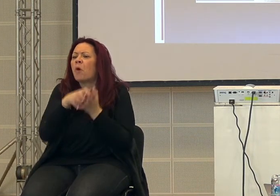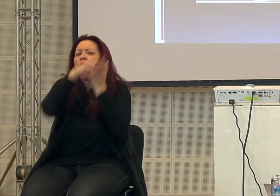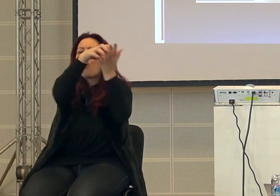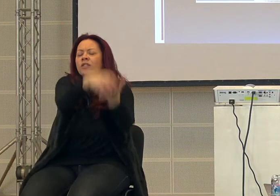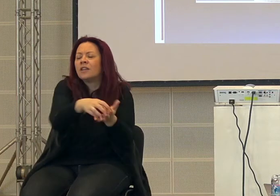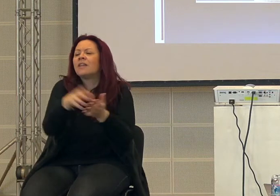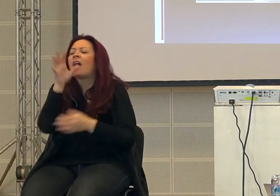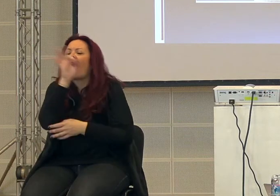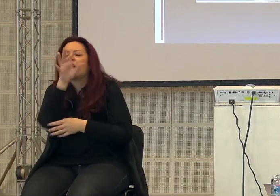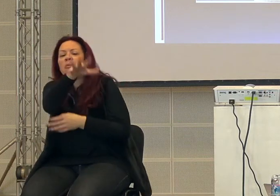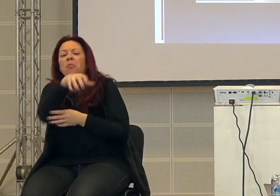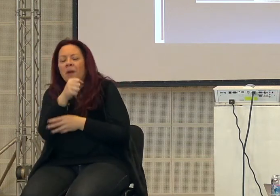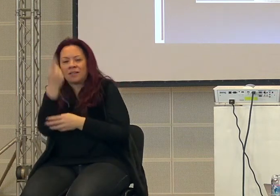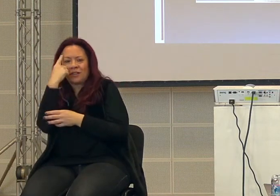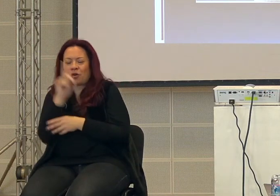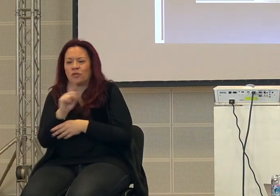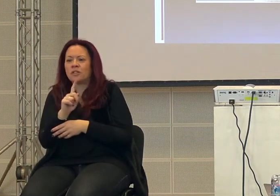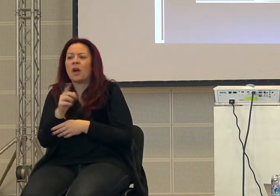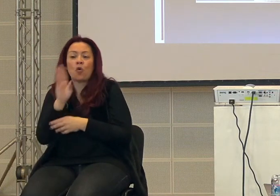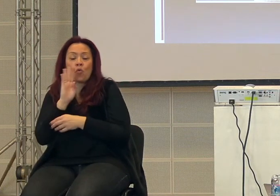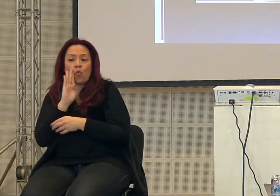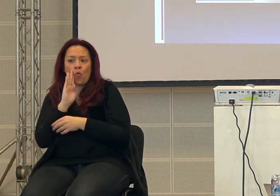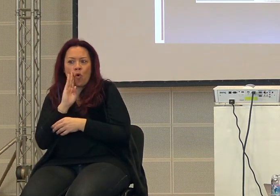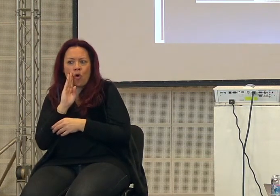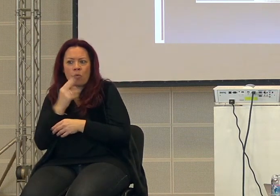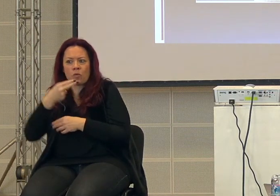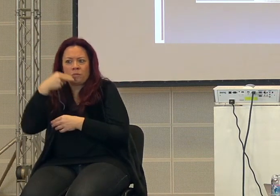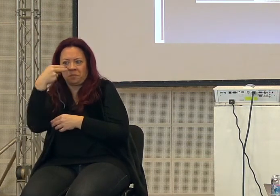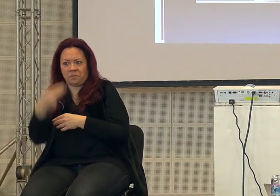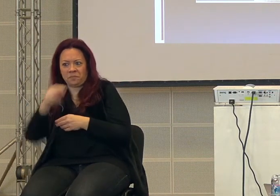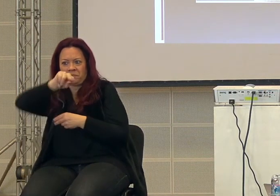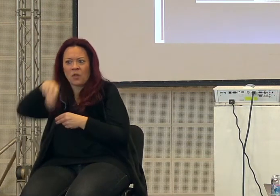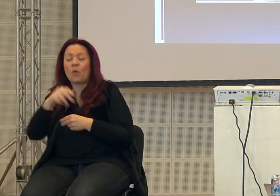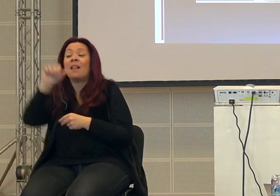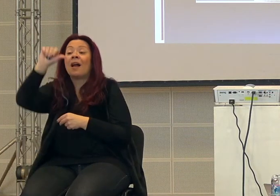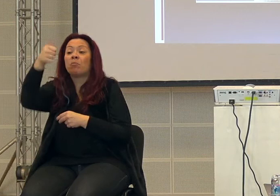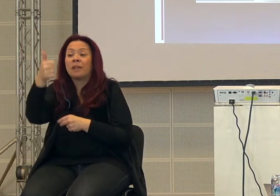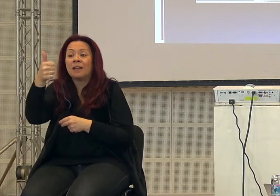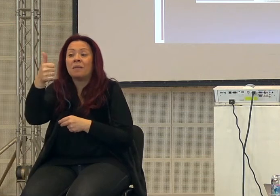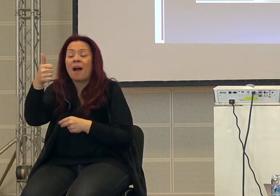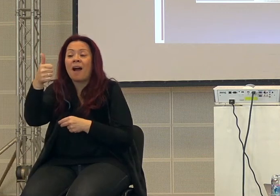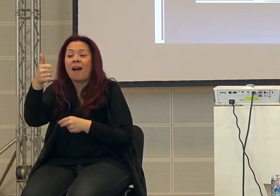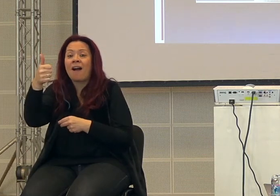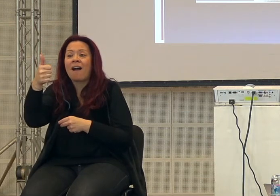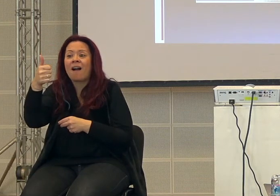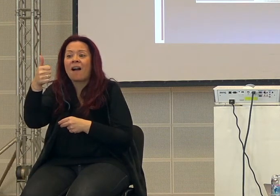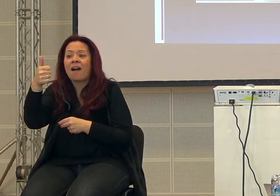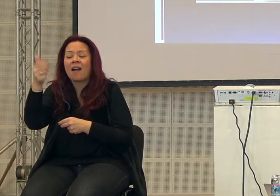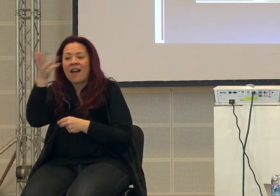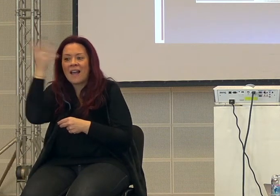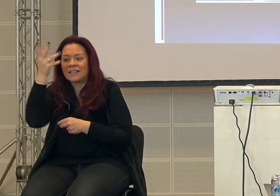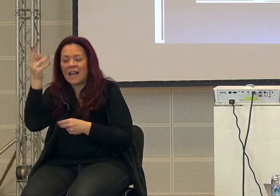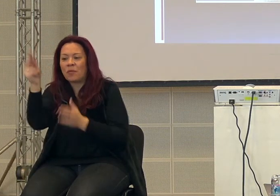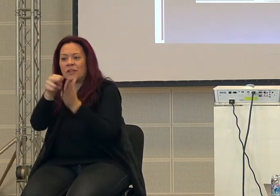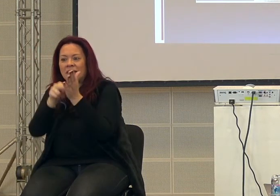prese non si sa da questo signore che si chiama Cushim ma questa è la prima, il primo esempio